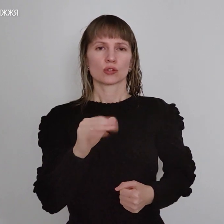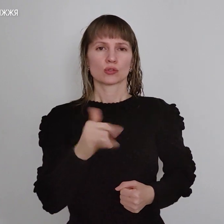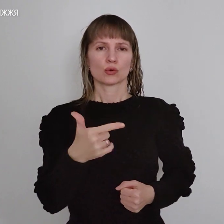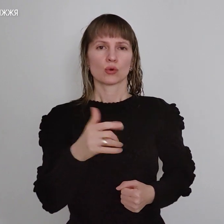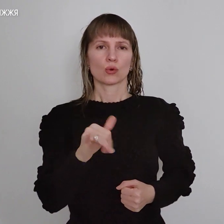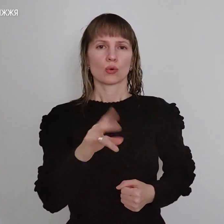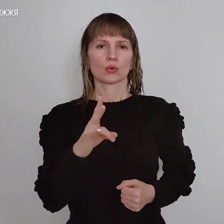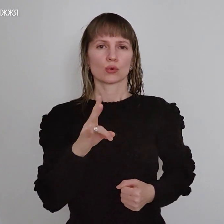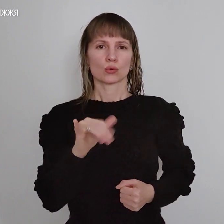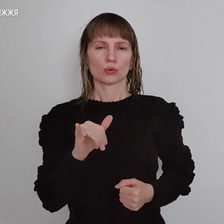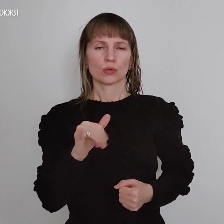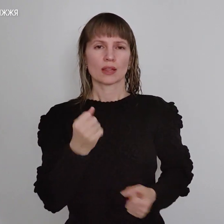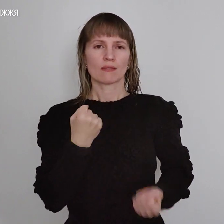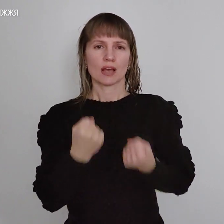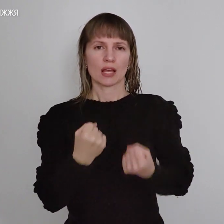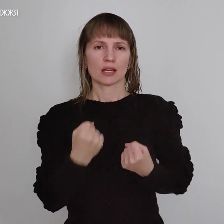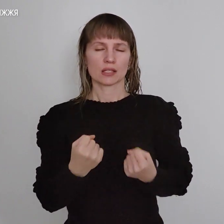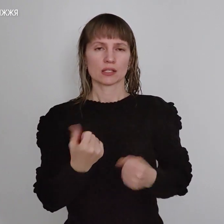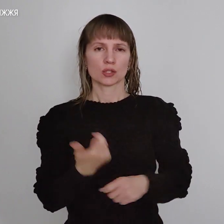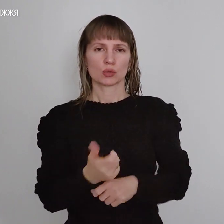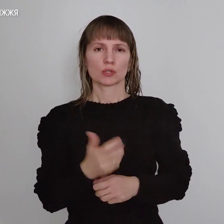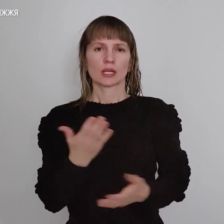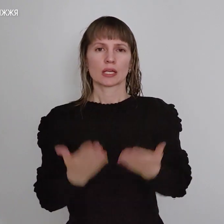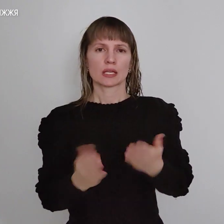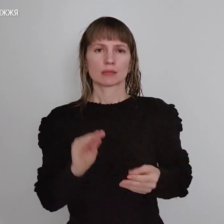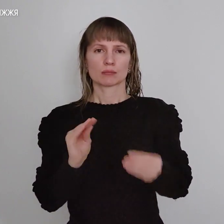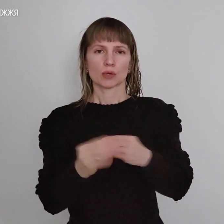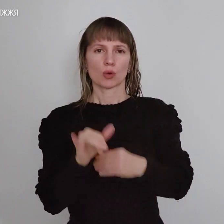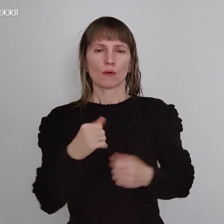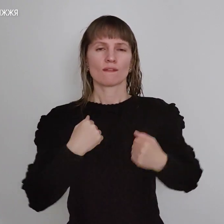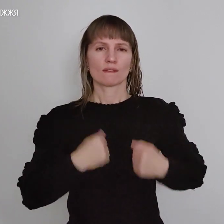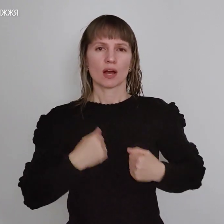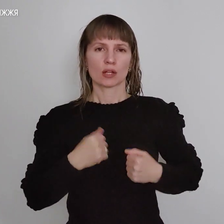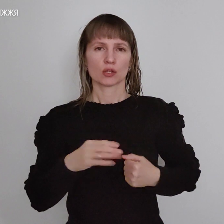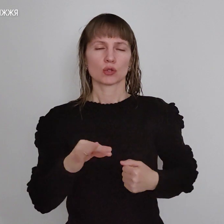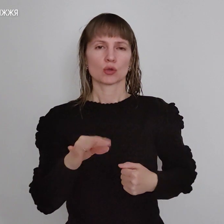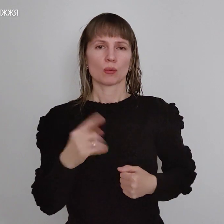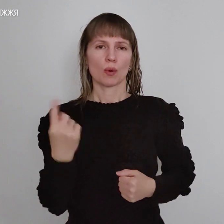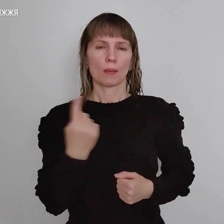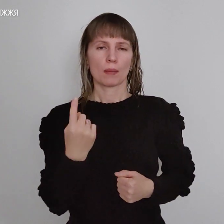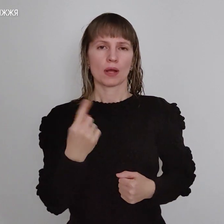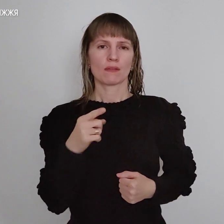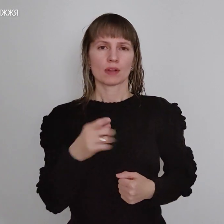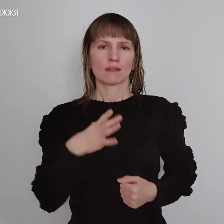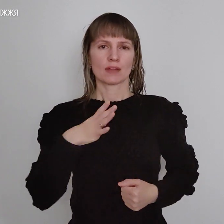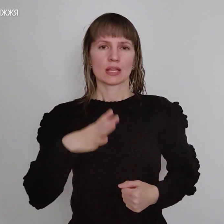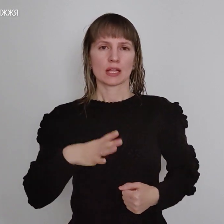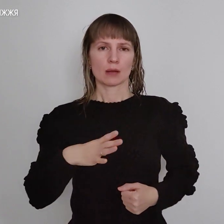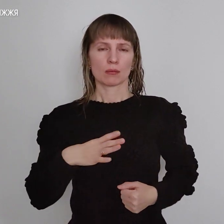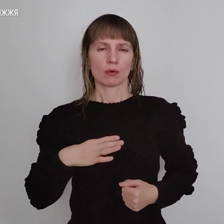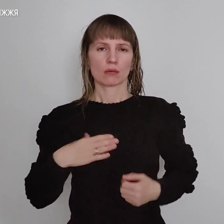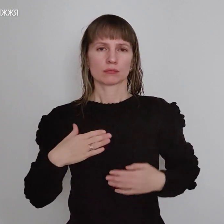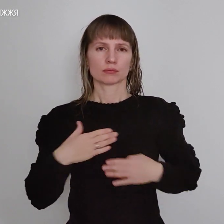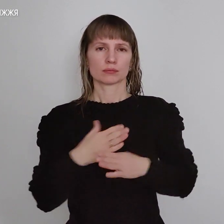і міцні. І якщо заховатися в ванну, то, по-перше, вони витримували осколкові попадання.